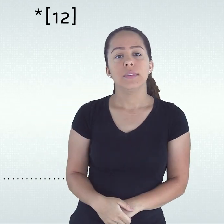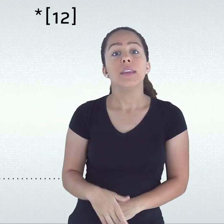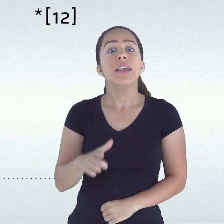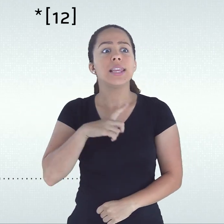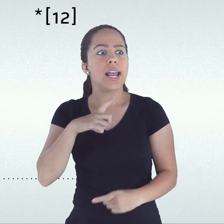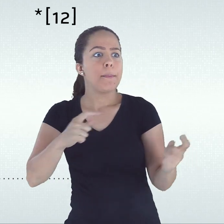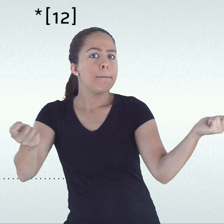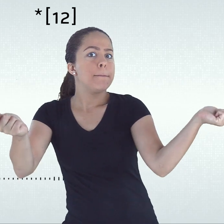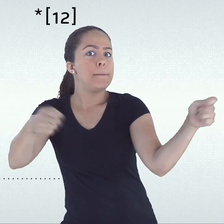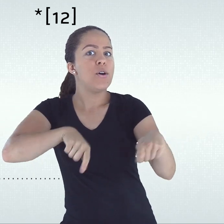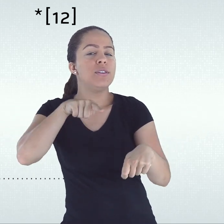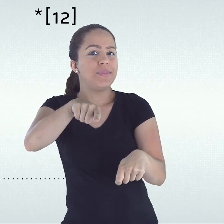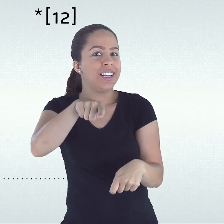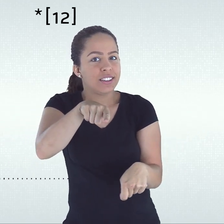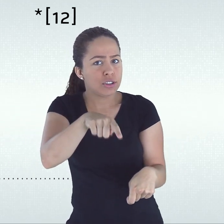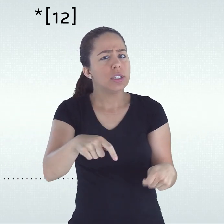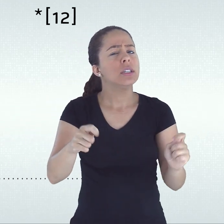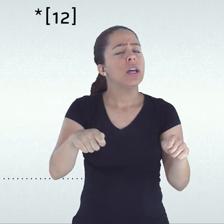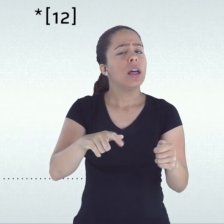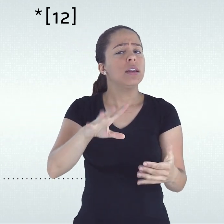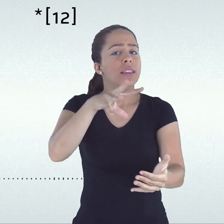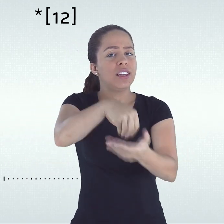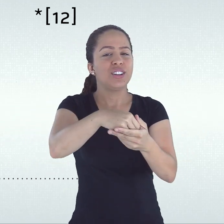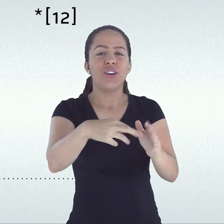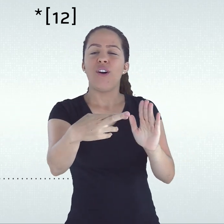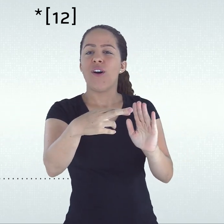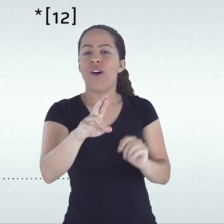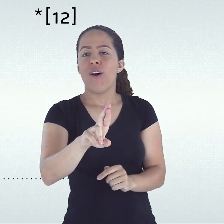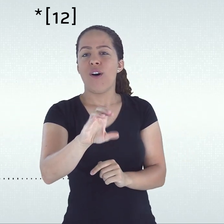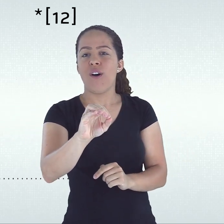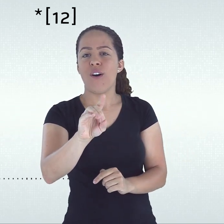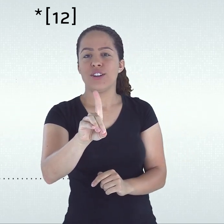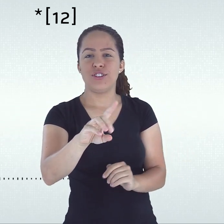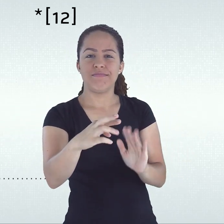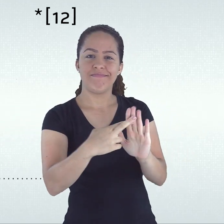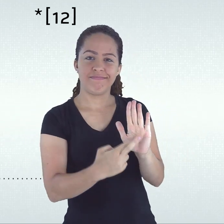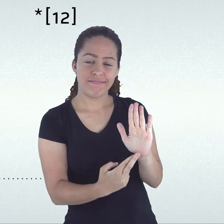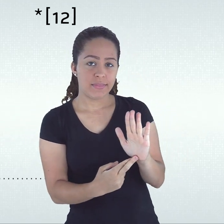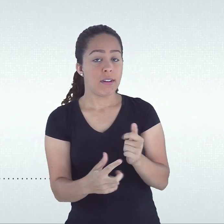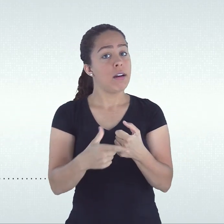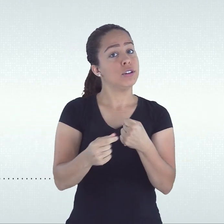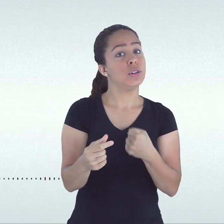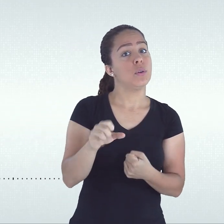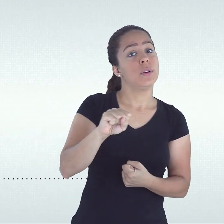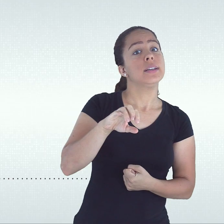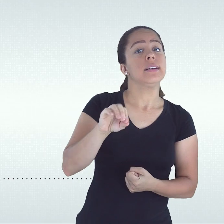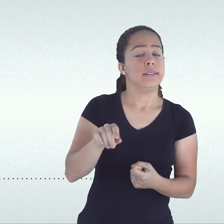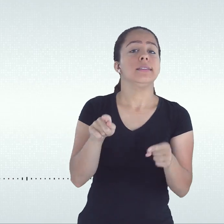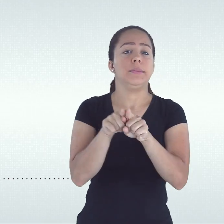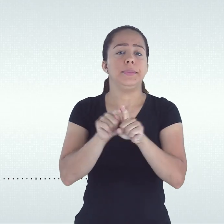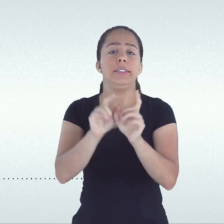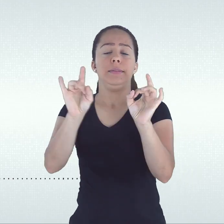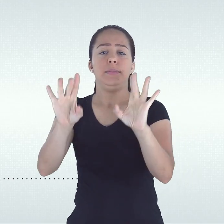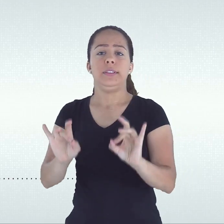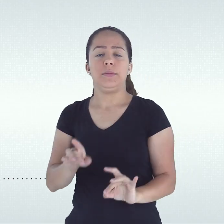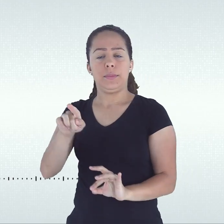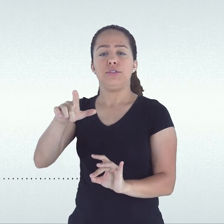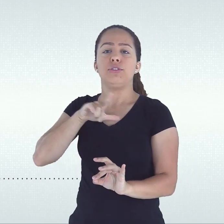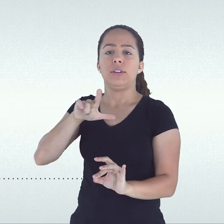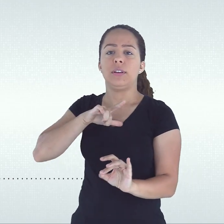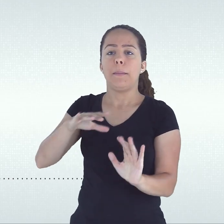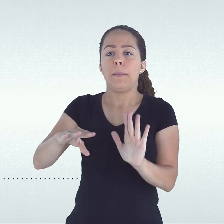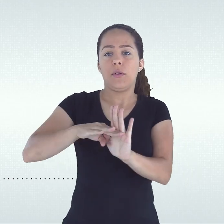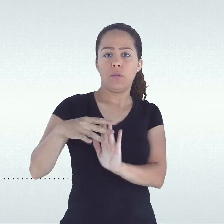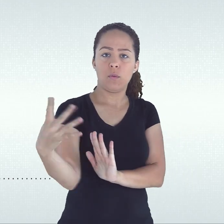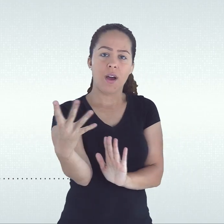esta possibilidade encontra-se prevista no artigo 80 do ROD especialmente nos parágrafos